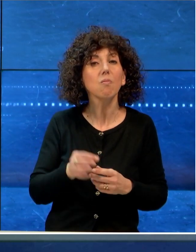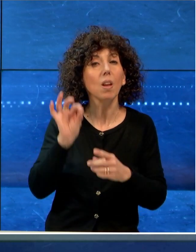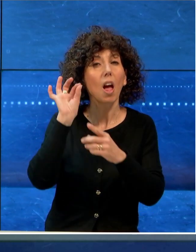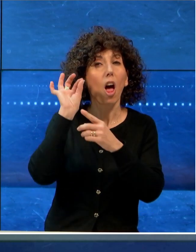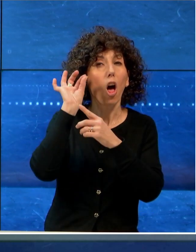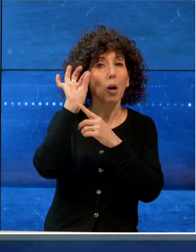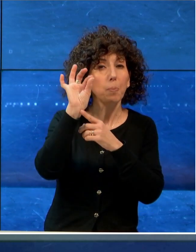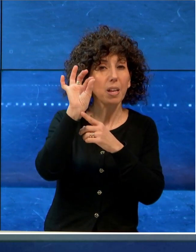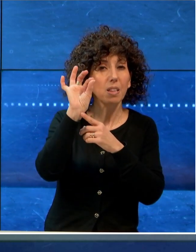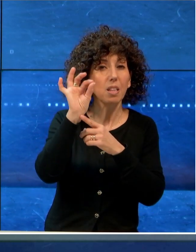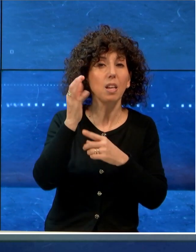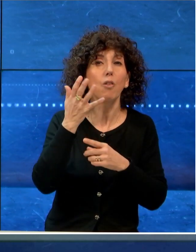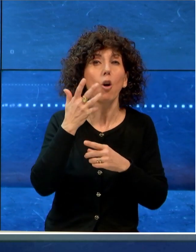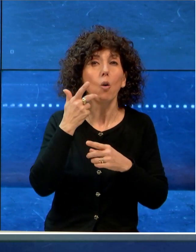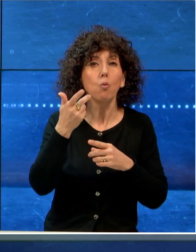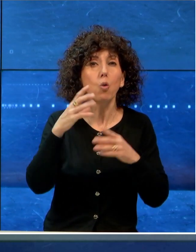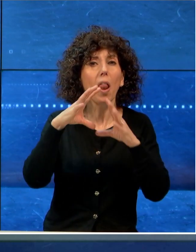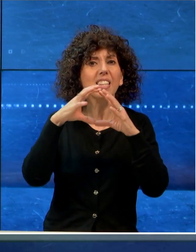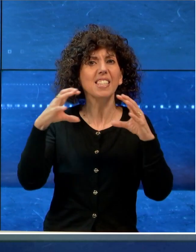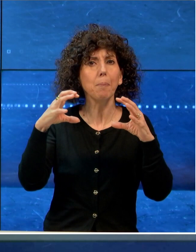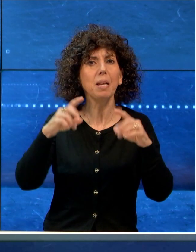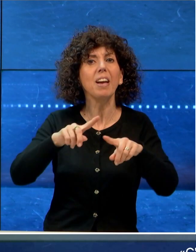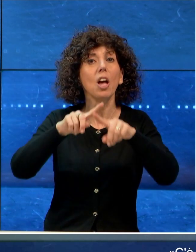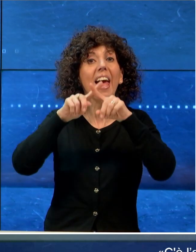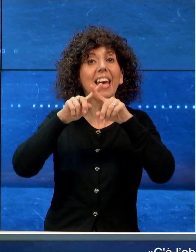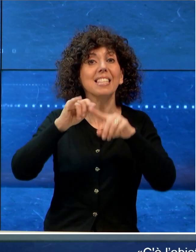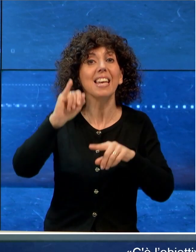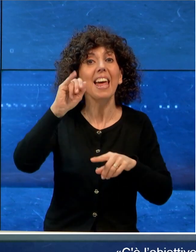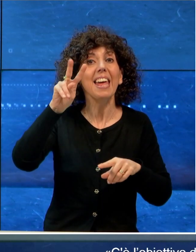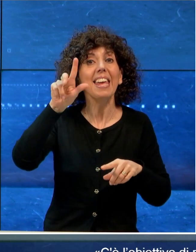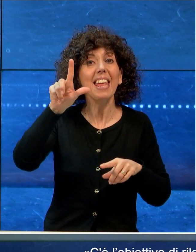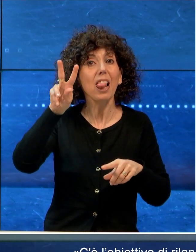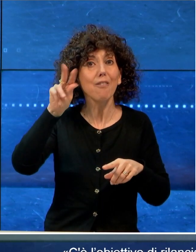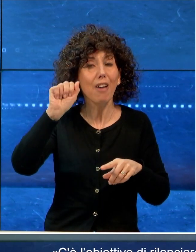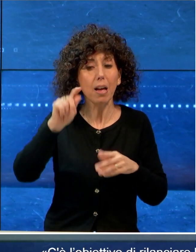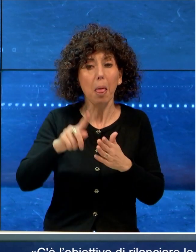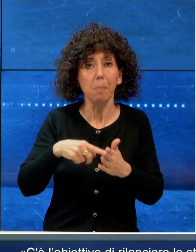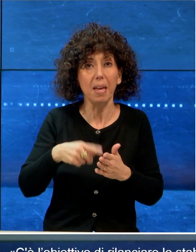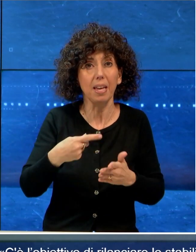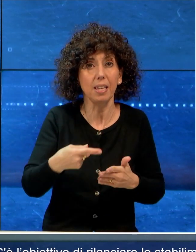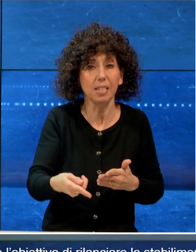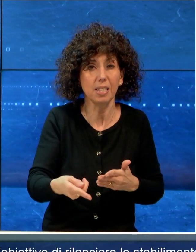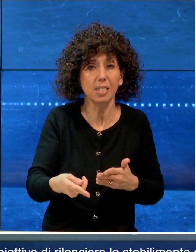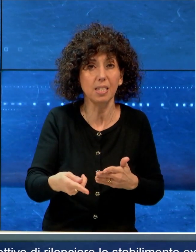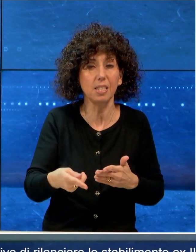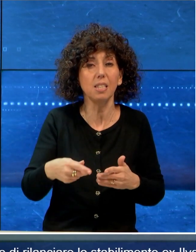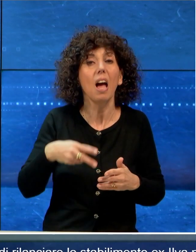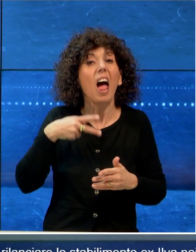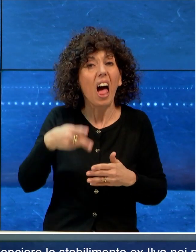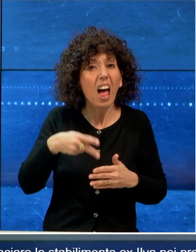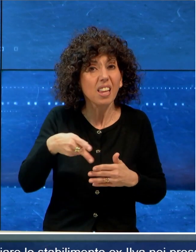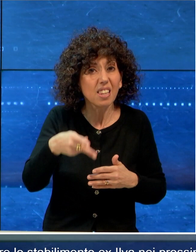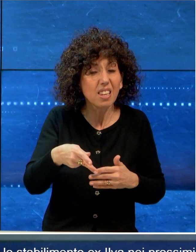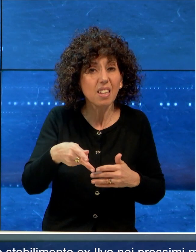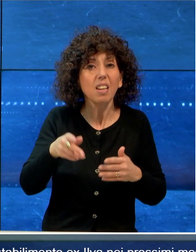di rilanciare lo stabilimento ex ILVA nei prossimi mesi, nei prossimi anni,